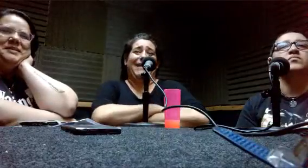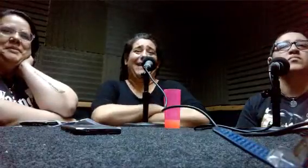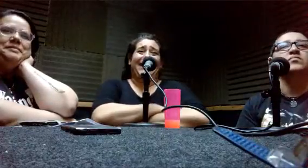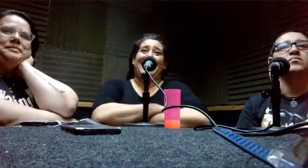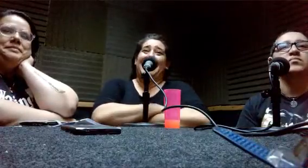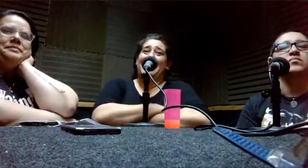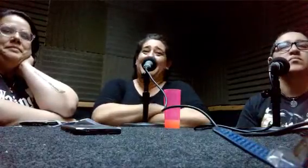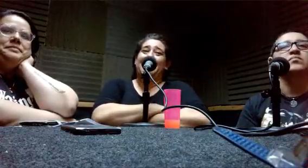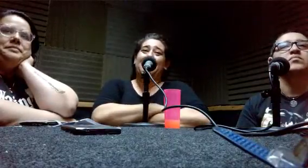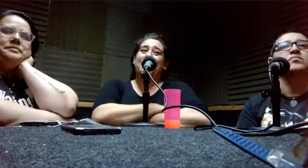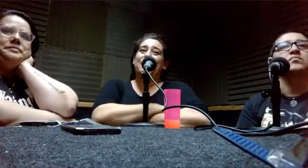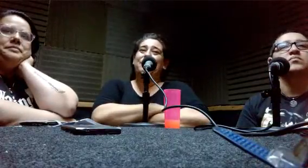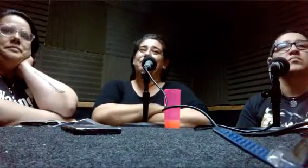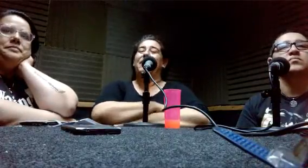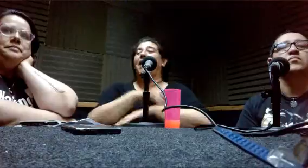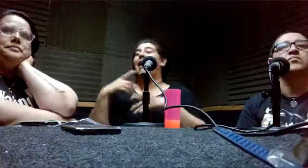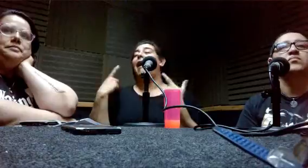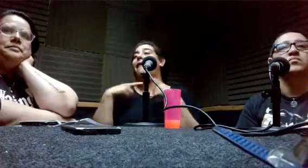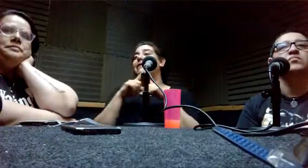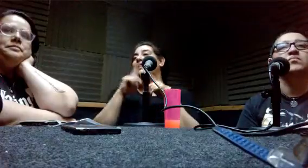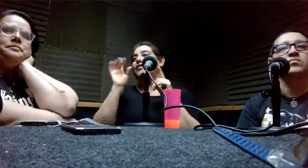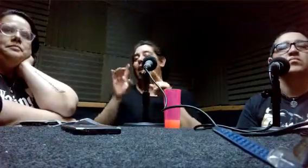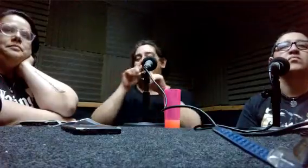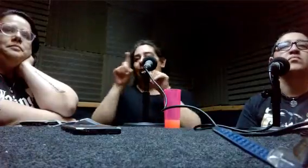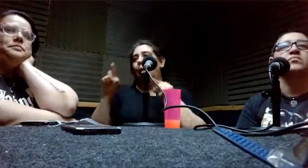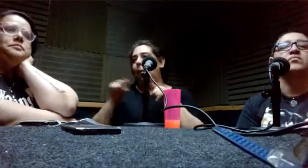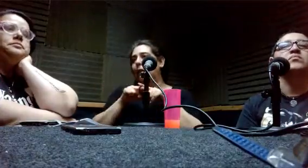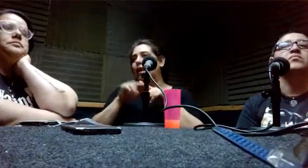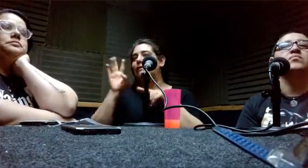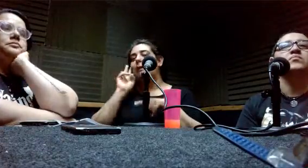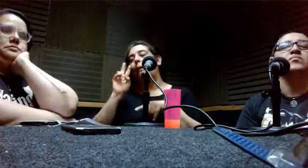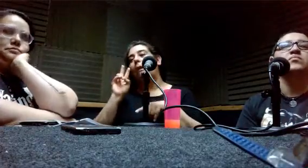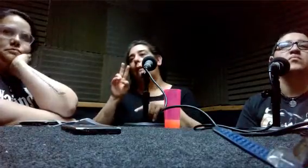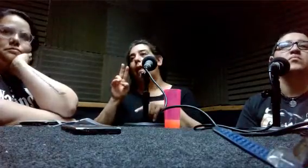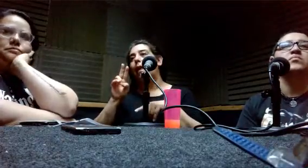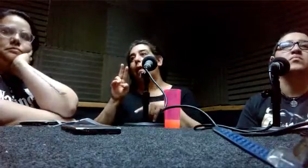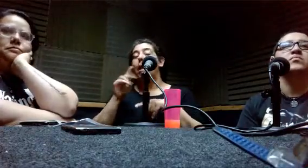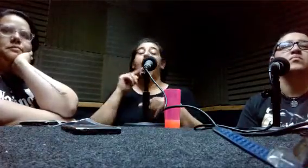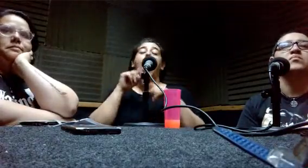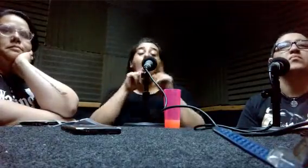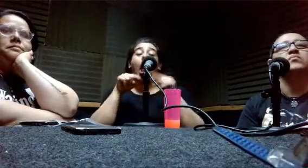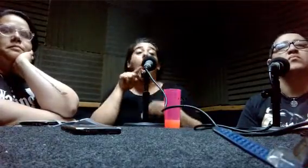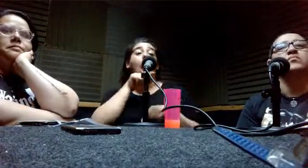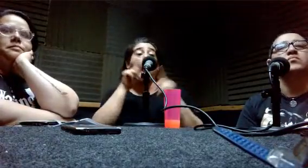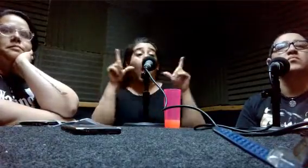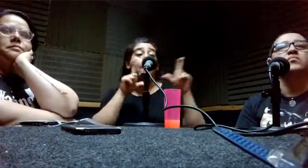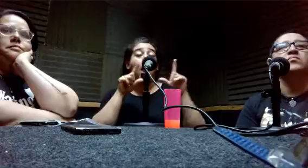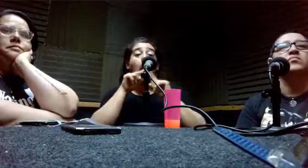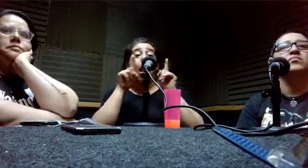queda en el entorno en donde lo emite o quienes lo siguen. De esta manera que se replica acá, que rebota ya, que se viraliza del otro